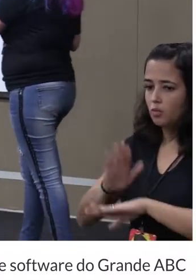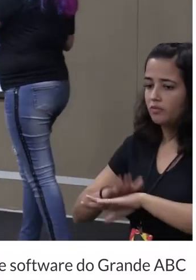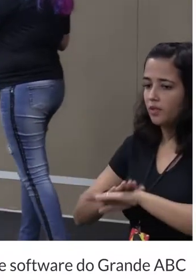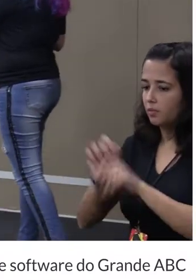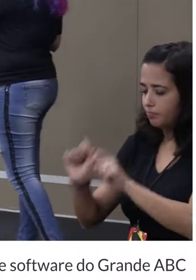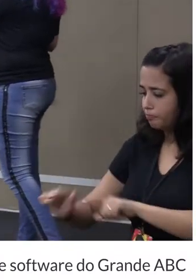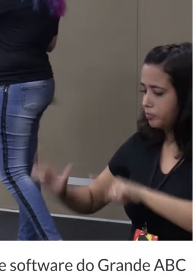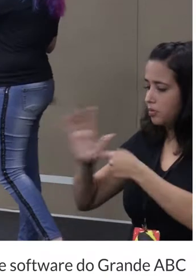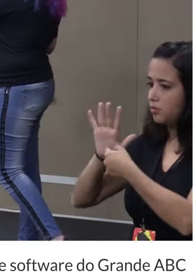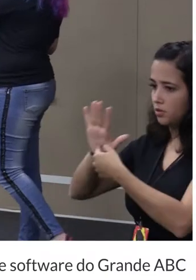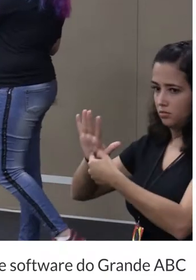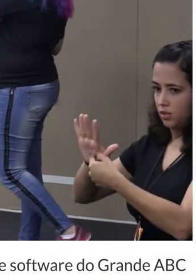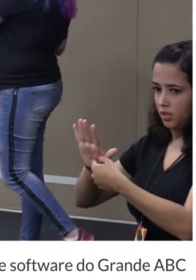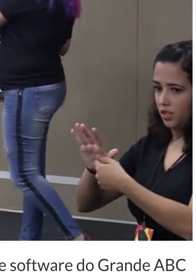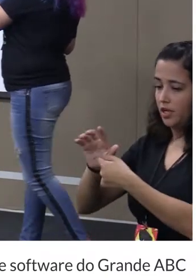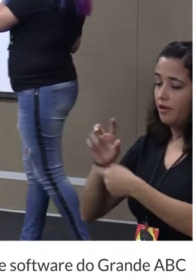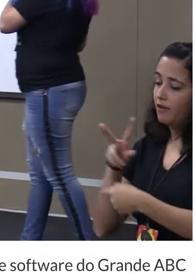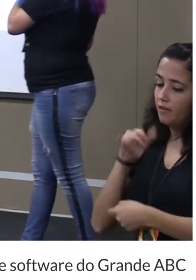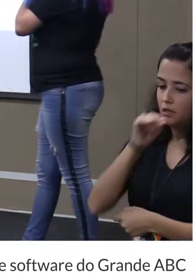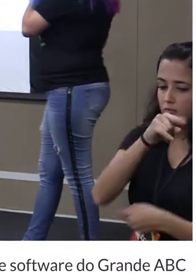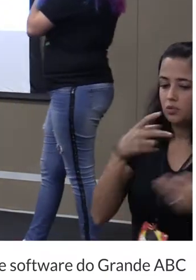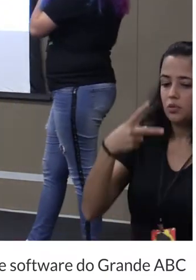funcionar? Eu vou no meu HTML